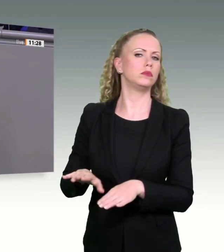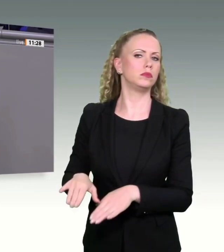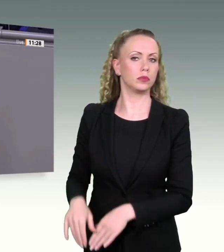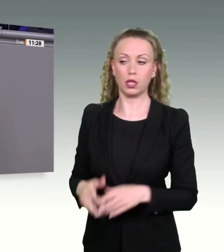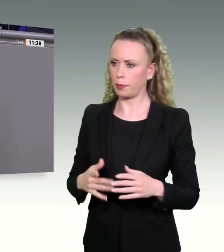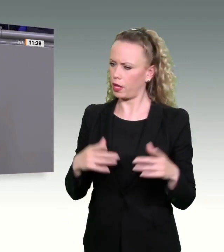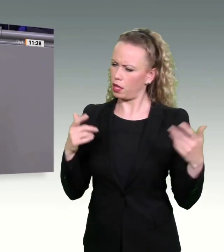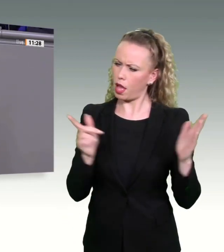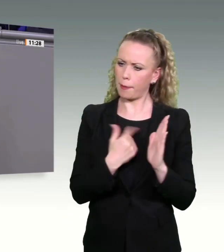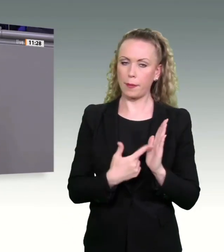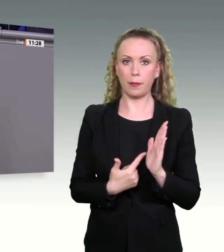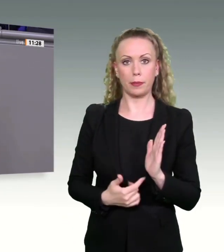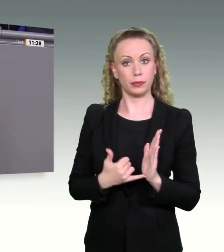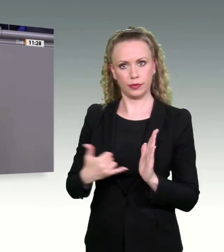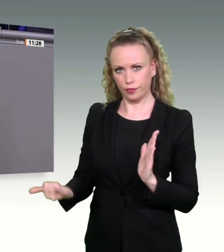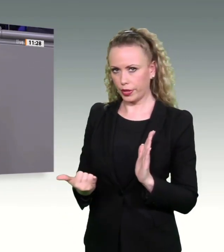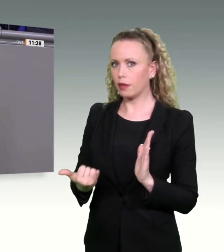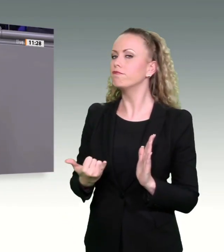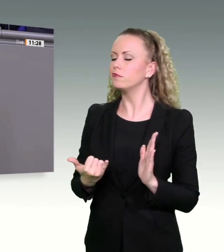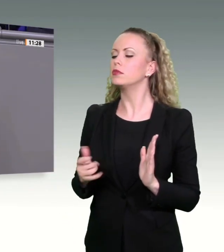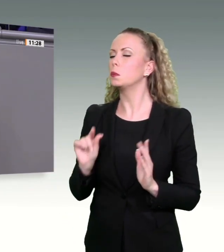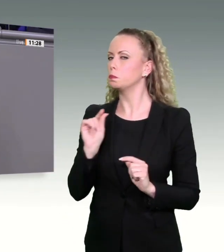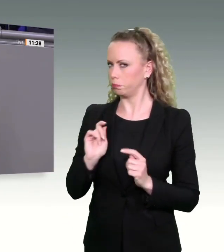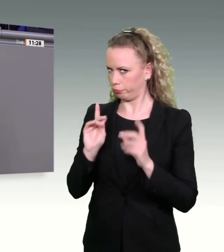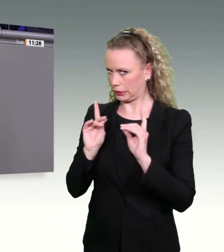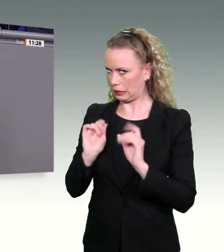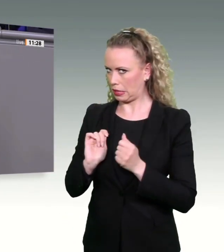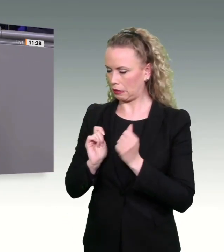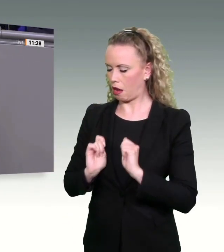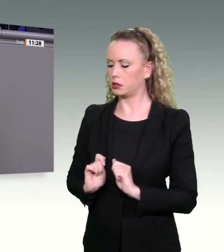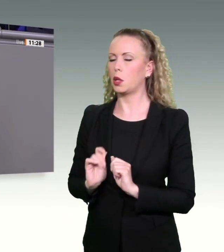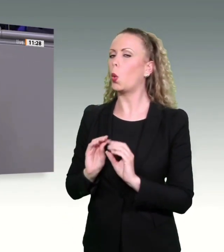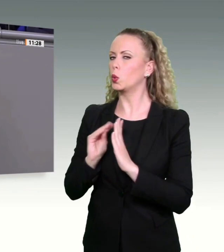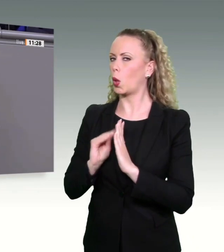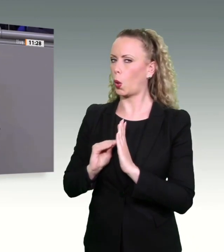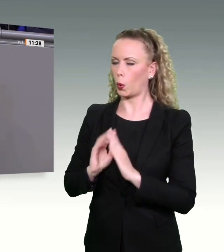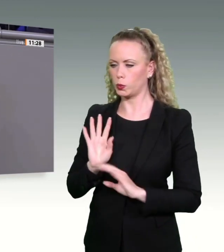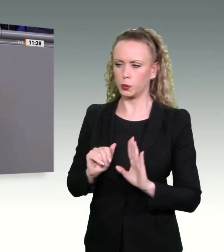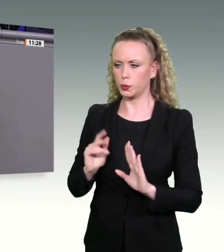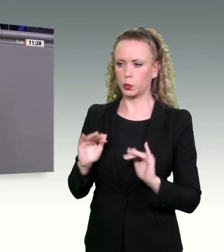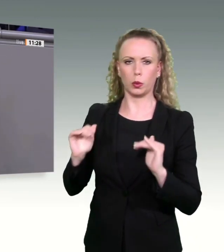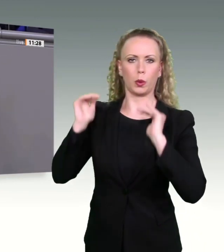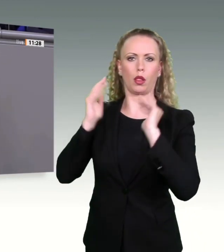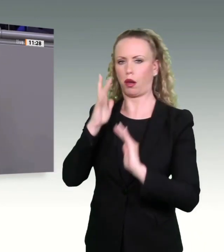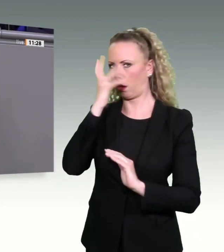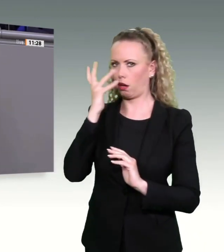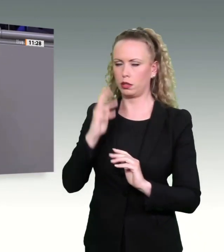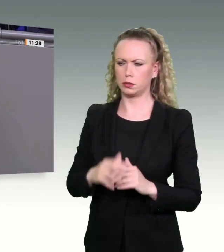Beschneidung der Beteiligungsrechte mit ein bisschen Digitalisierung garniert wird. Herr Bilger, Sie haben das